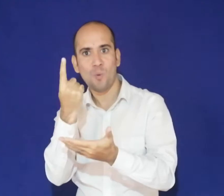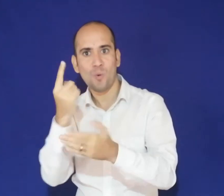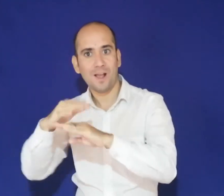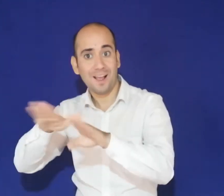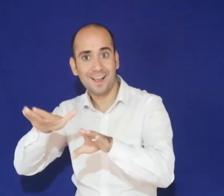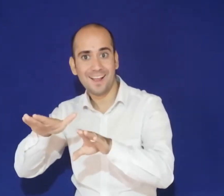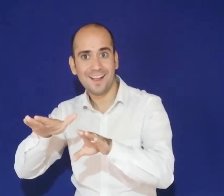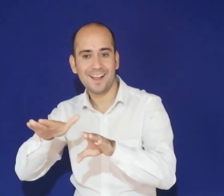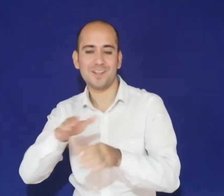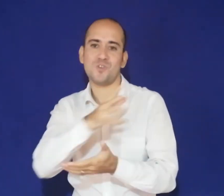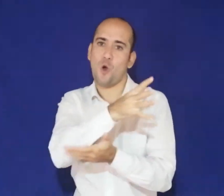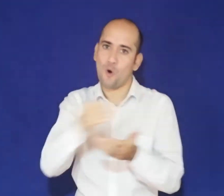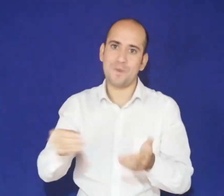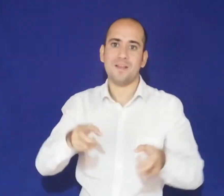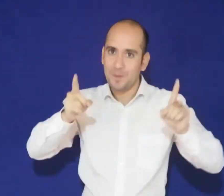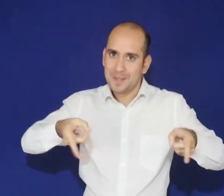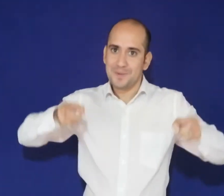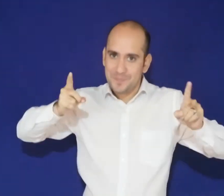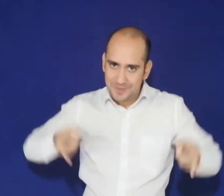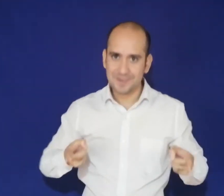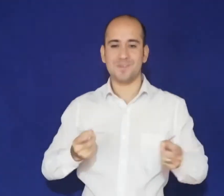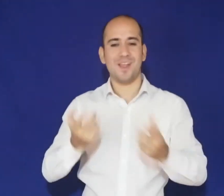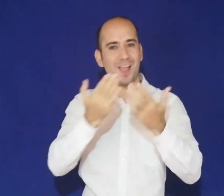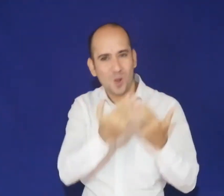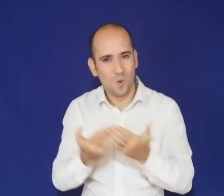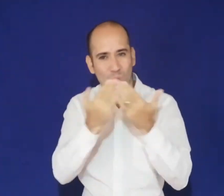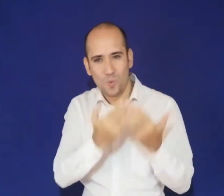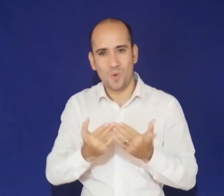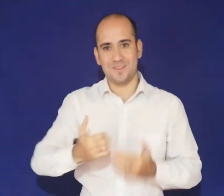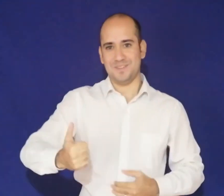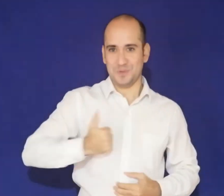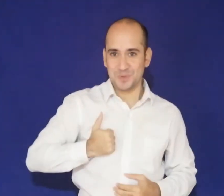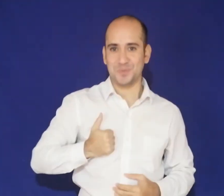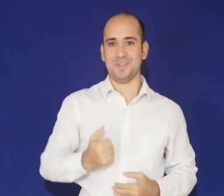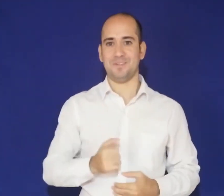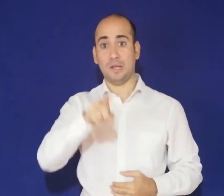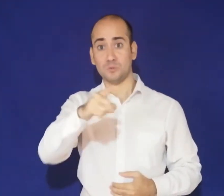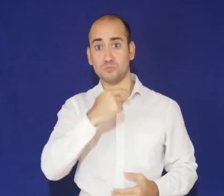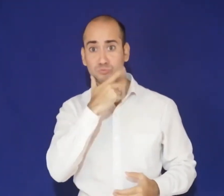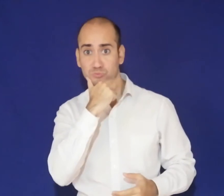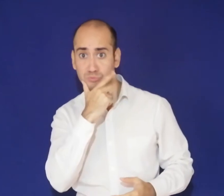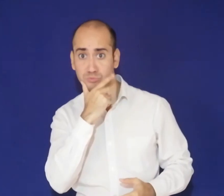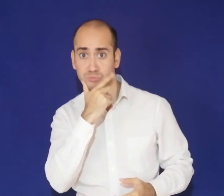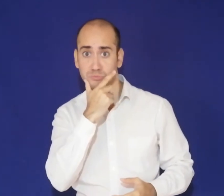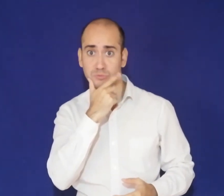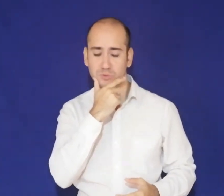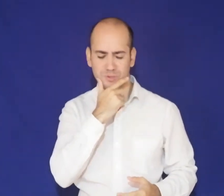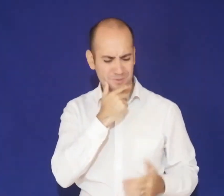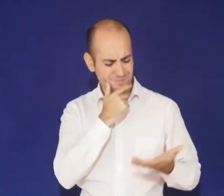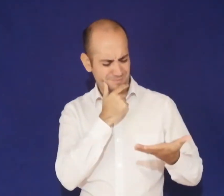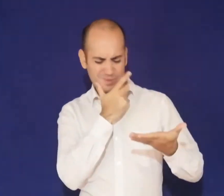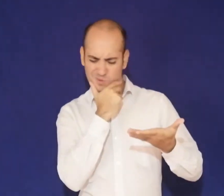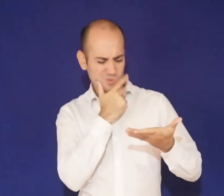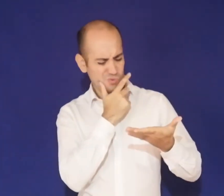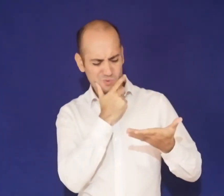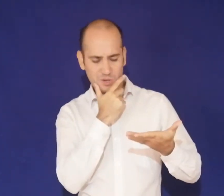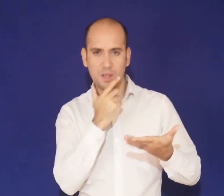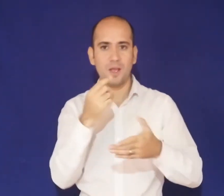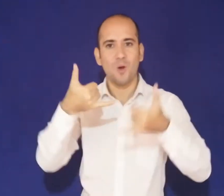copiar, cumplir, estudia. Si tú tienes dudas, llamar a WhatsApp, mi videocámara, y preguntar y seguir